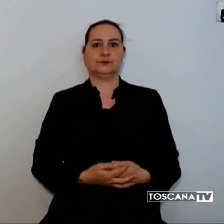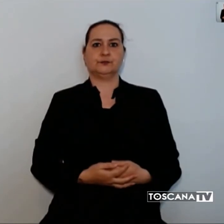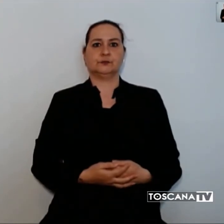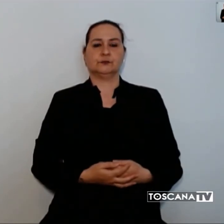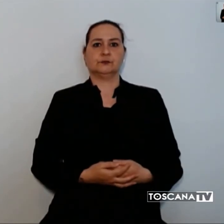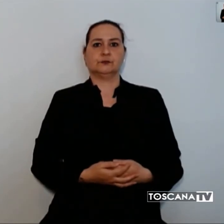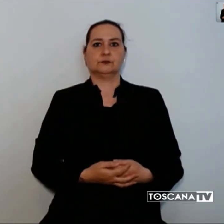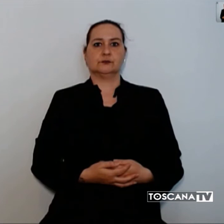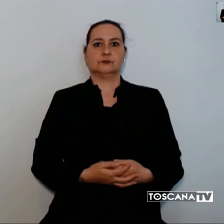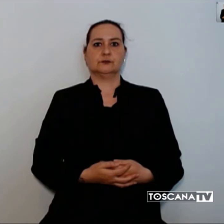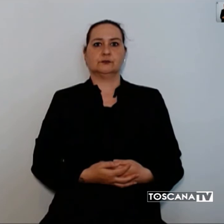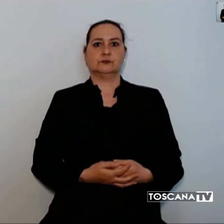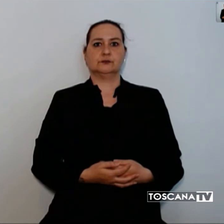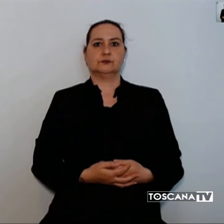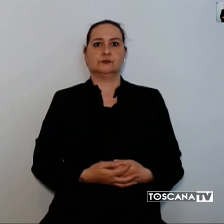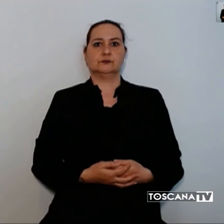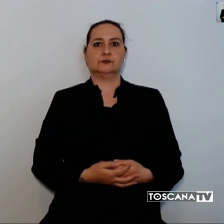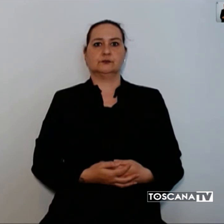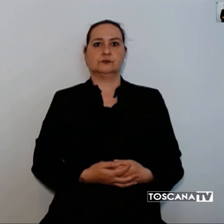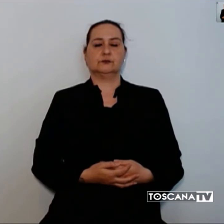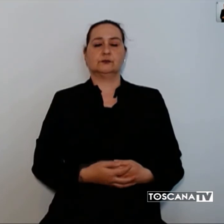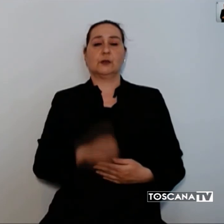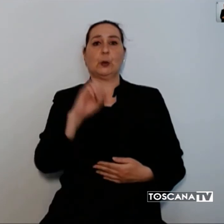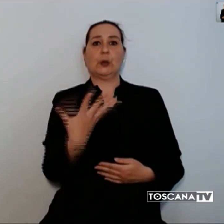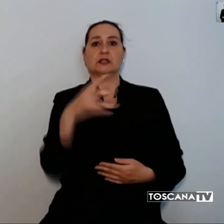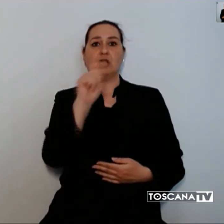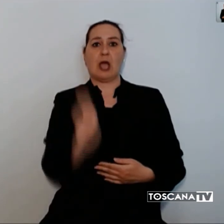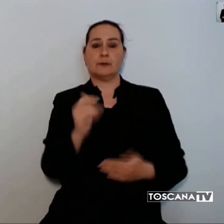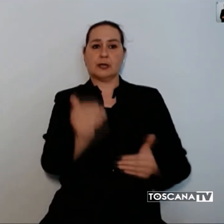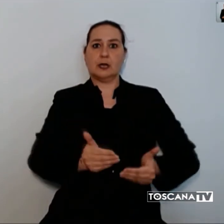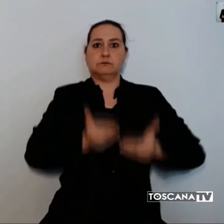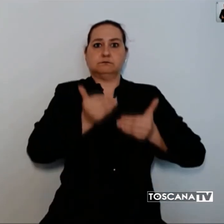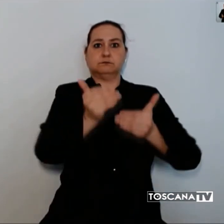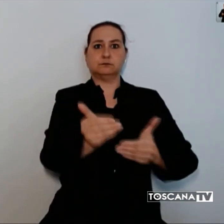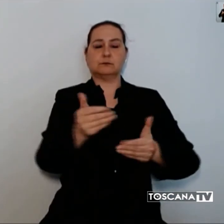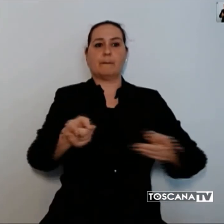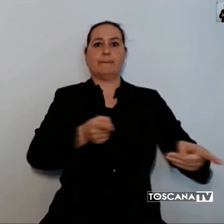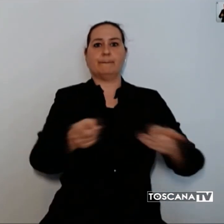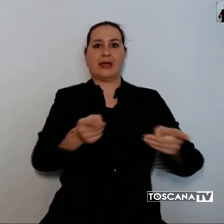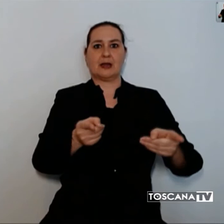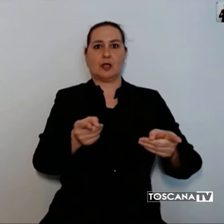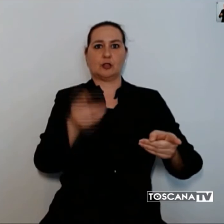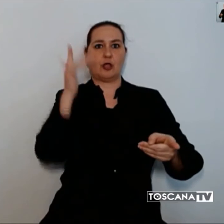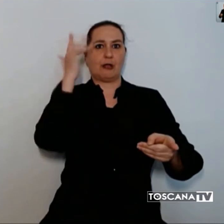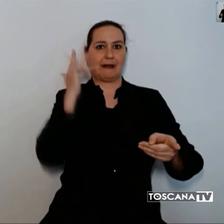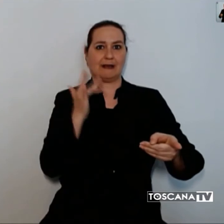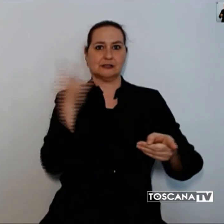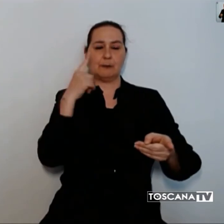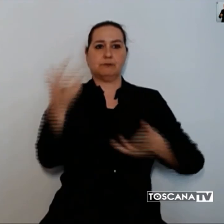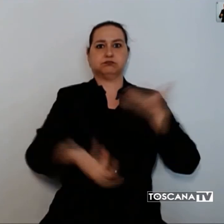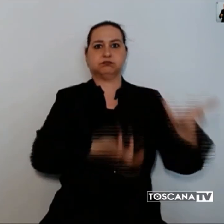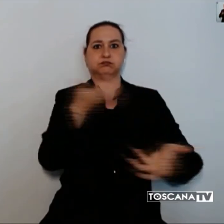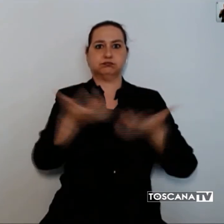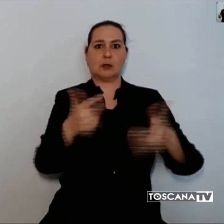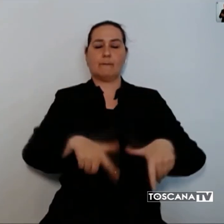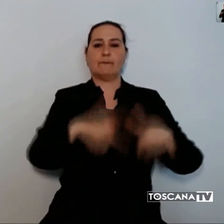È stato prorogato al 15 aprile il periodo a rischio per lo sviluppo di incendi boschivi e il conseguente